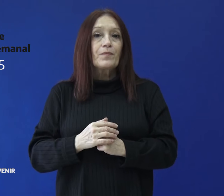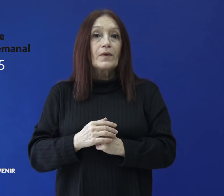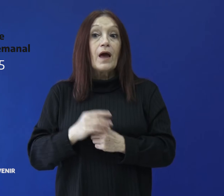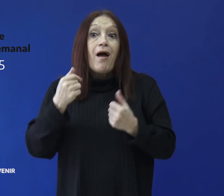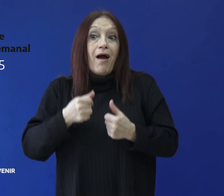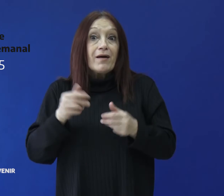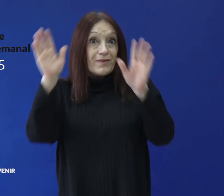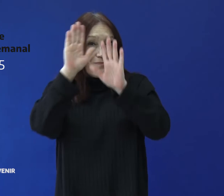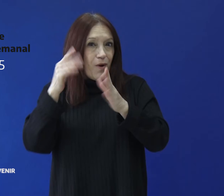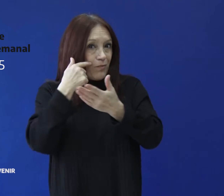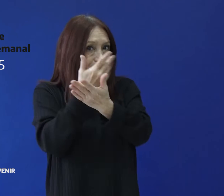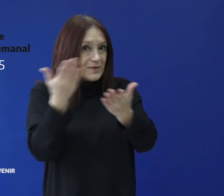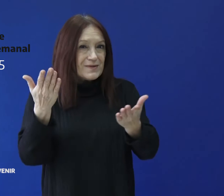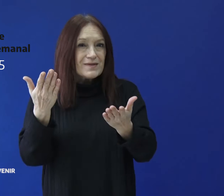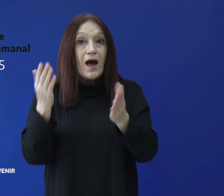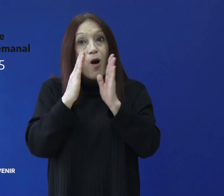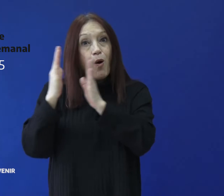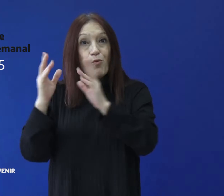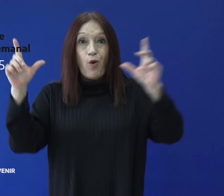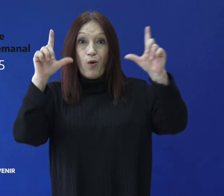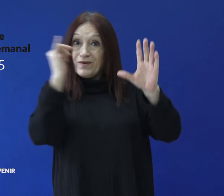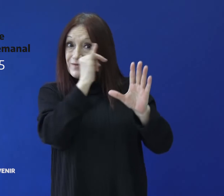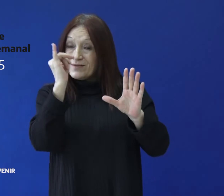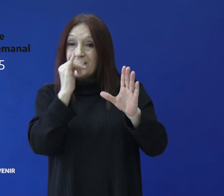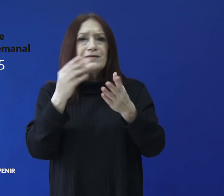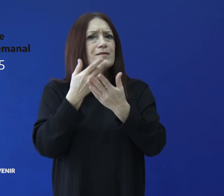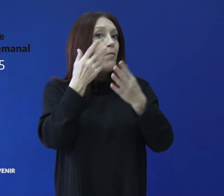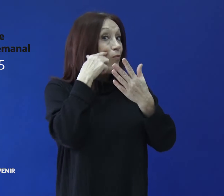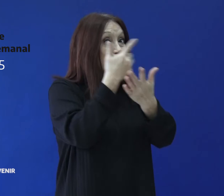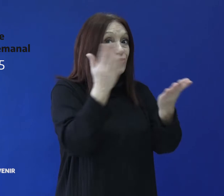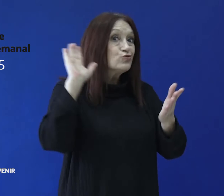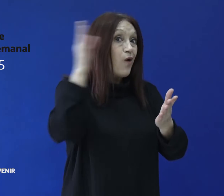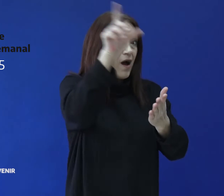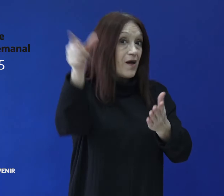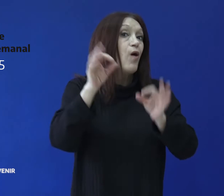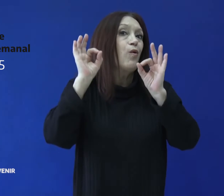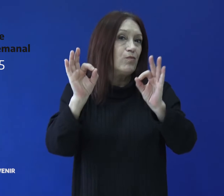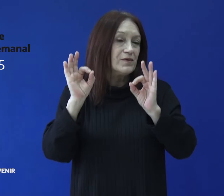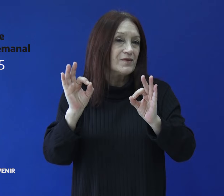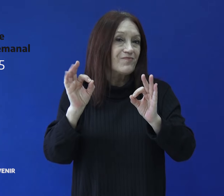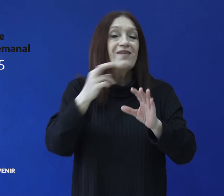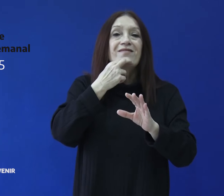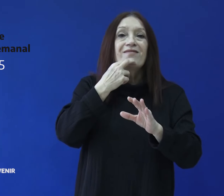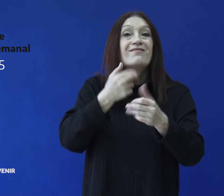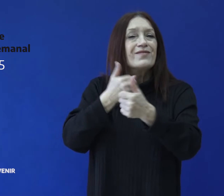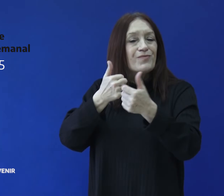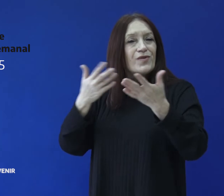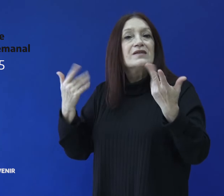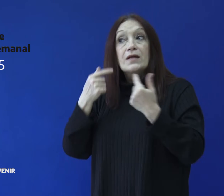adecuó al ámbito virtual y se abrió en todo el país. La 17ª edición será con la premisa